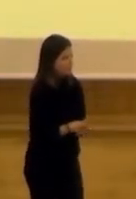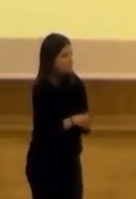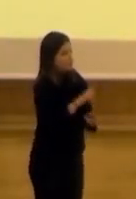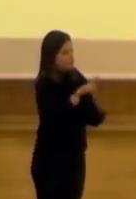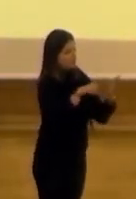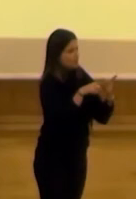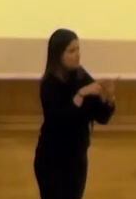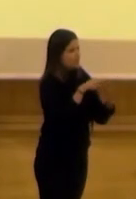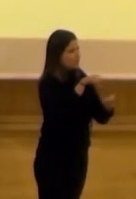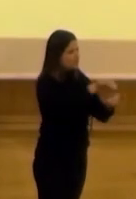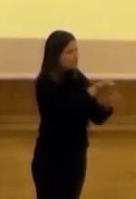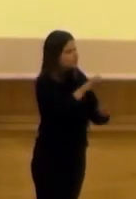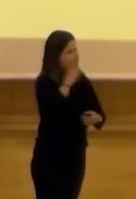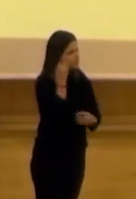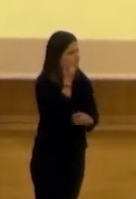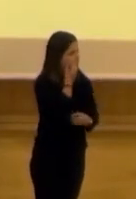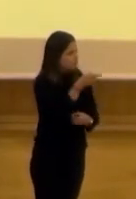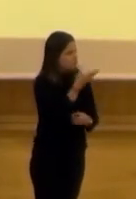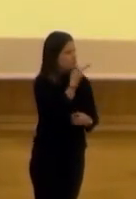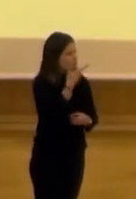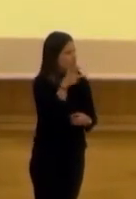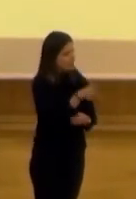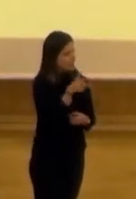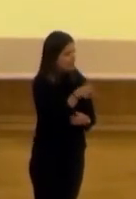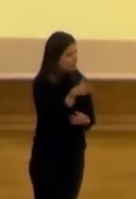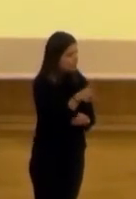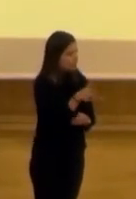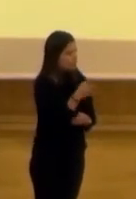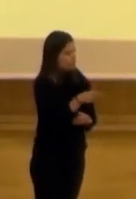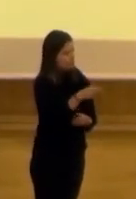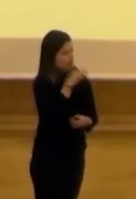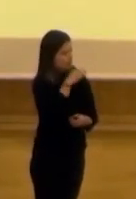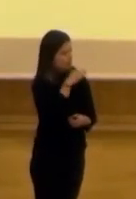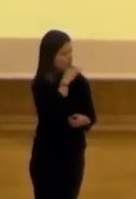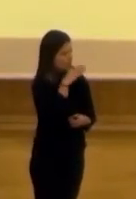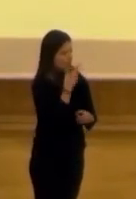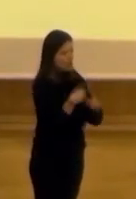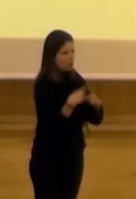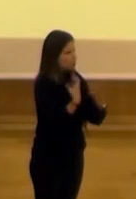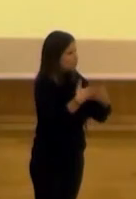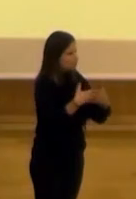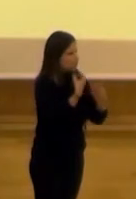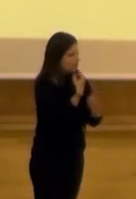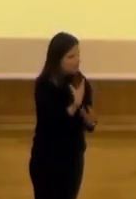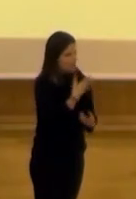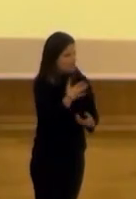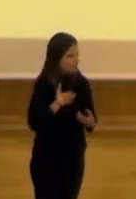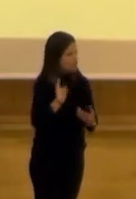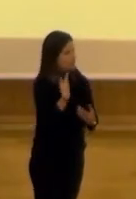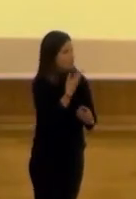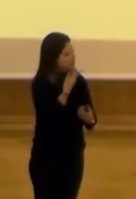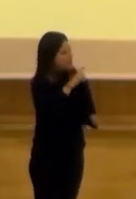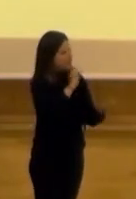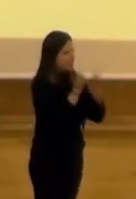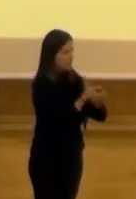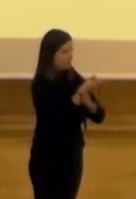Luego teníamos el ciudadano reivindicativo que es el que conocía sus derechos y estaba enojado porque las cosas no funcionaban como debían funcionar y lo que quería